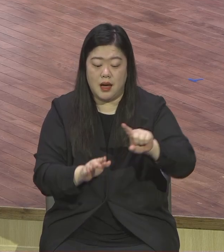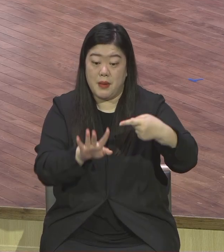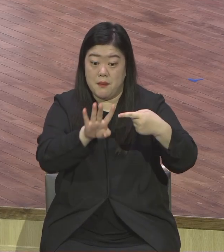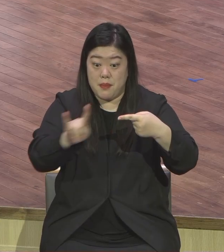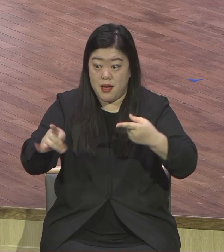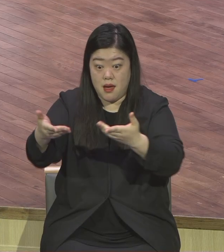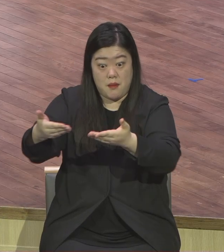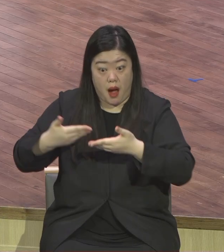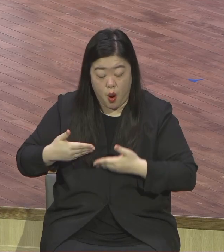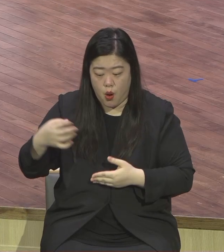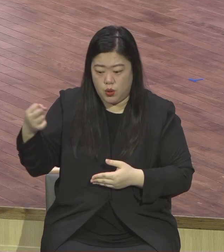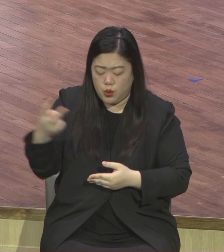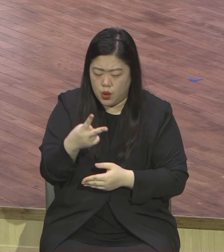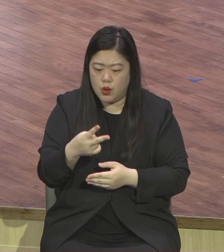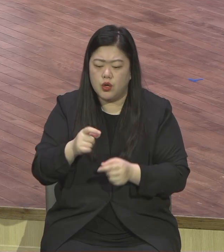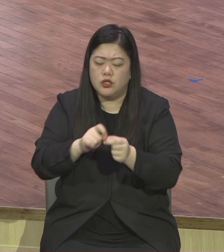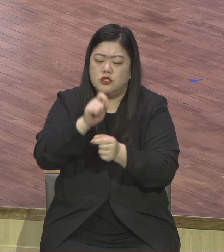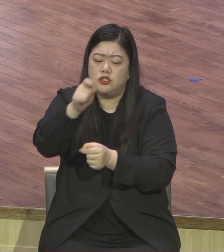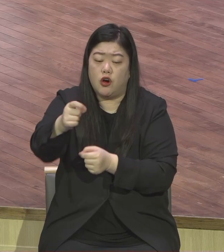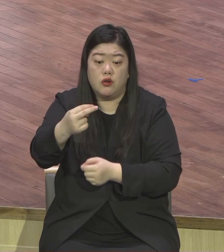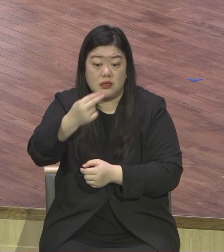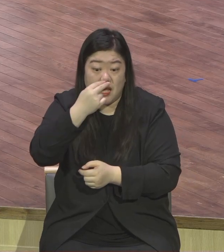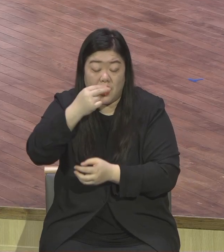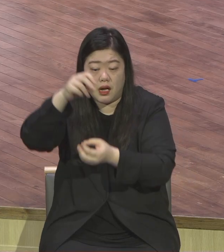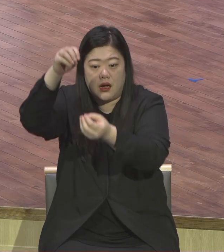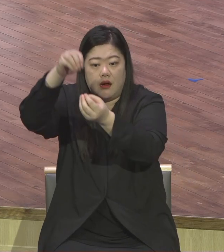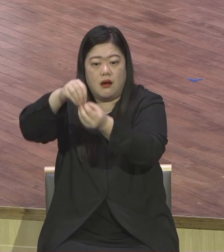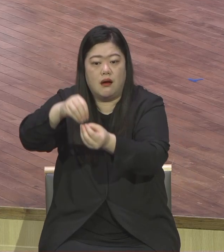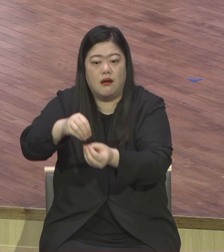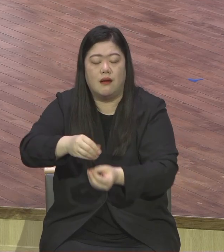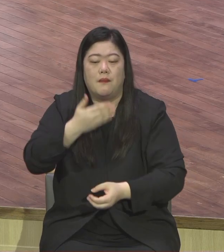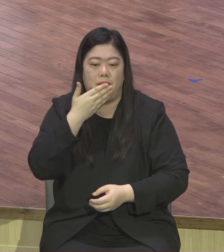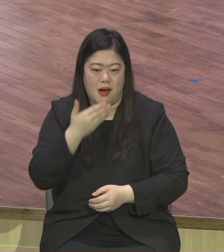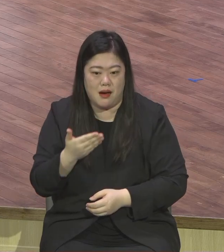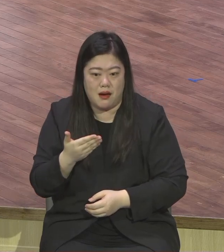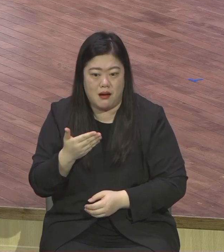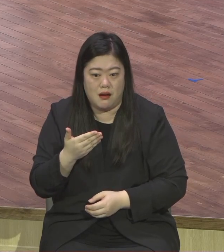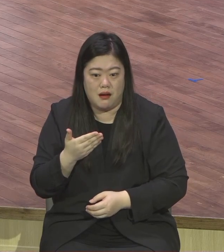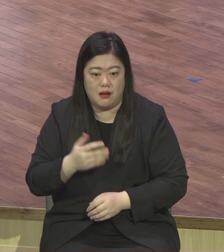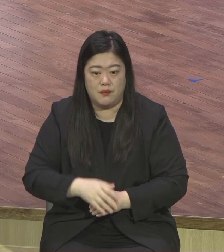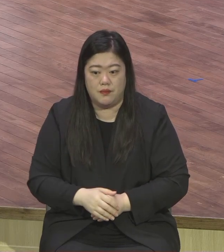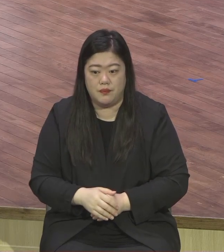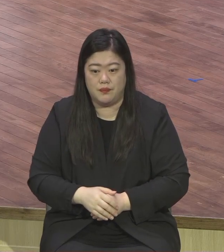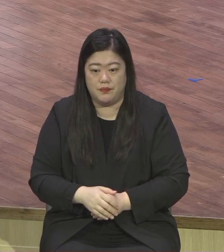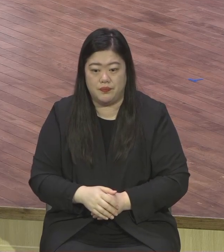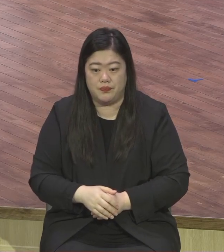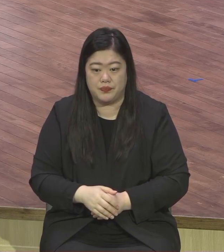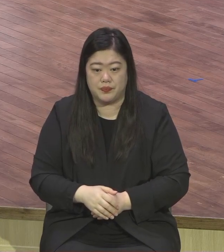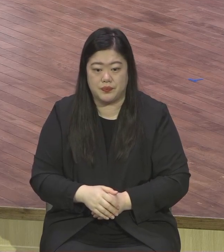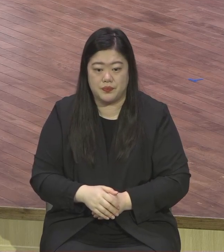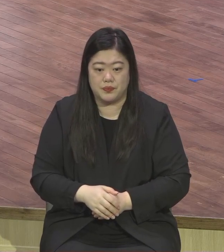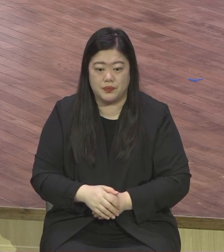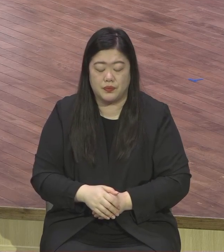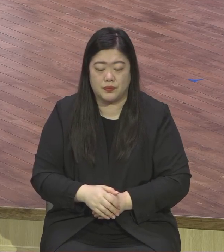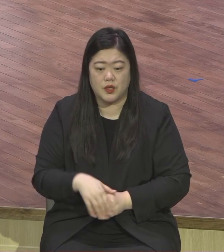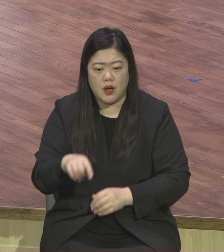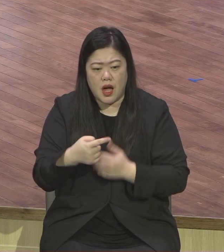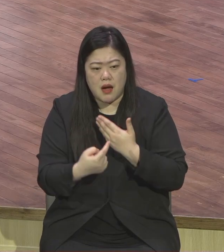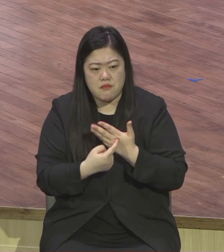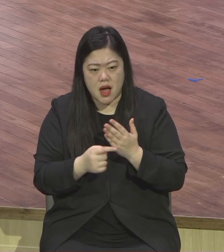예수를요 여러분 구겨진 마음으로 믿지 말고 피어진 마음으로 정말로